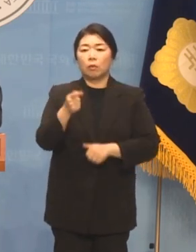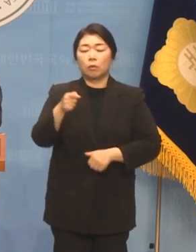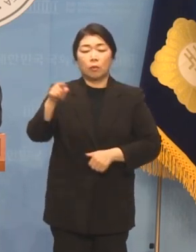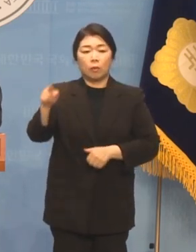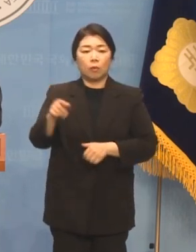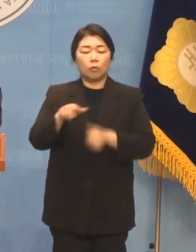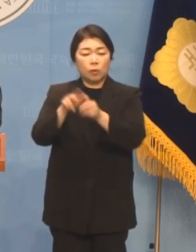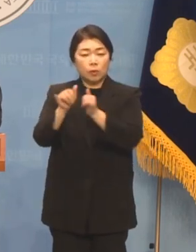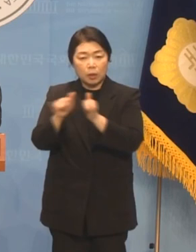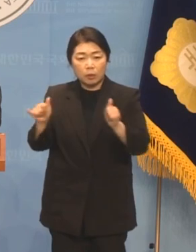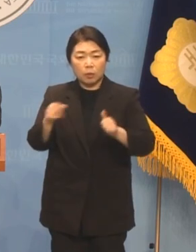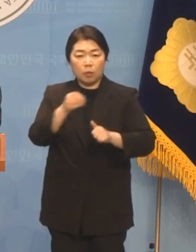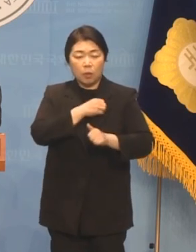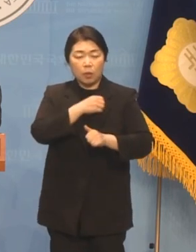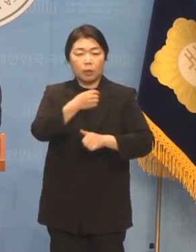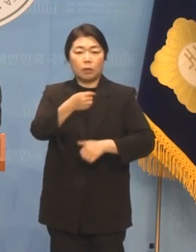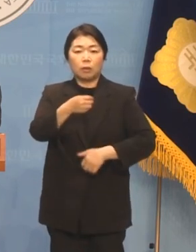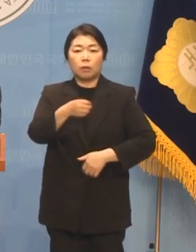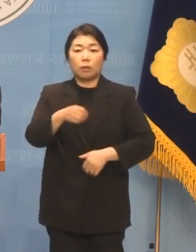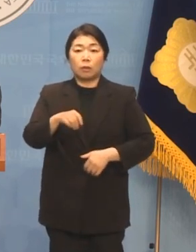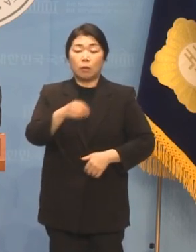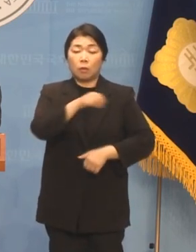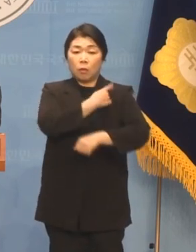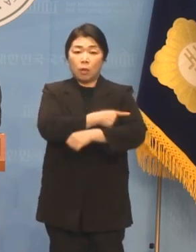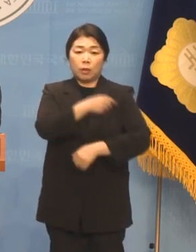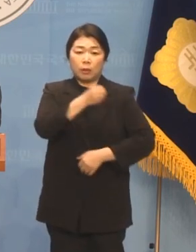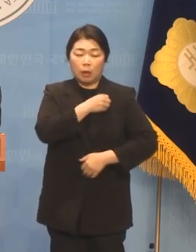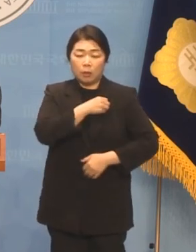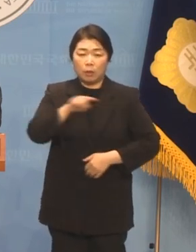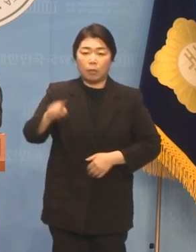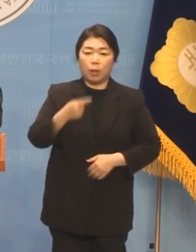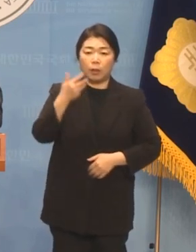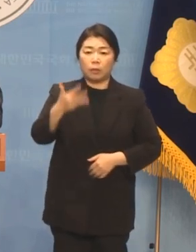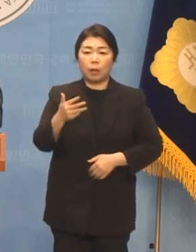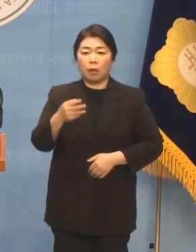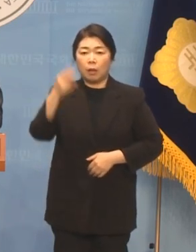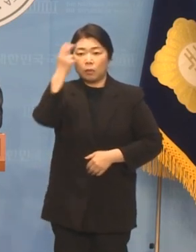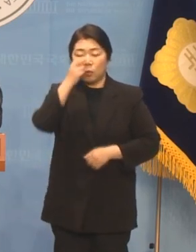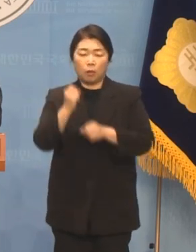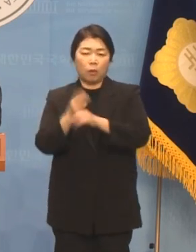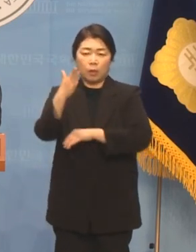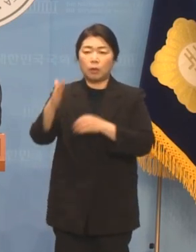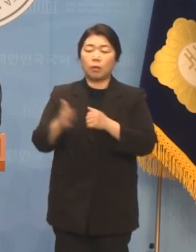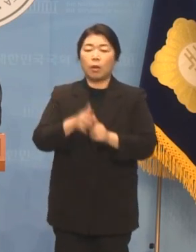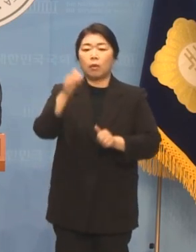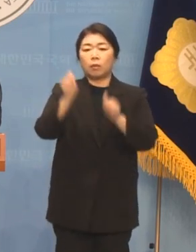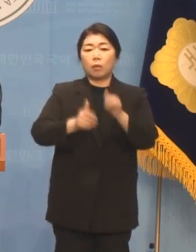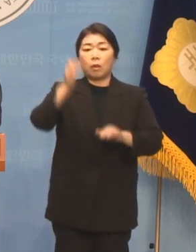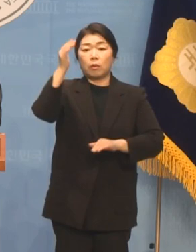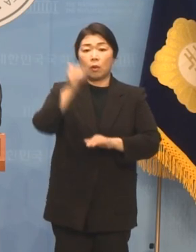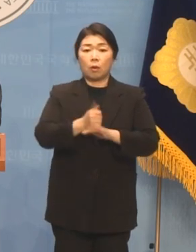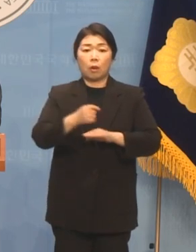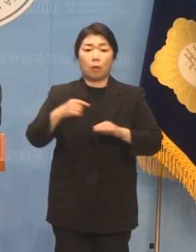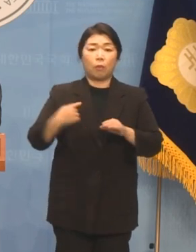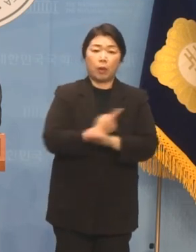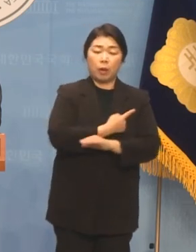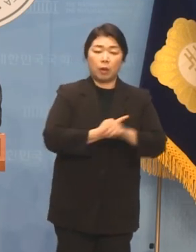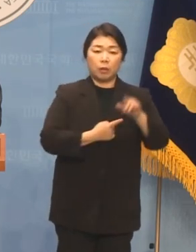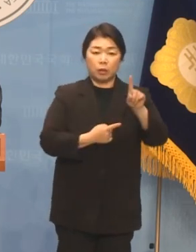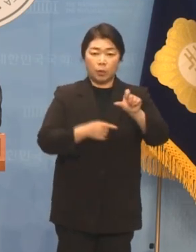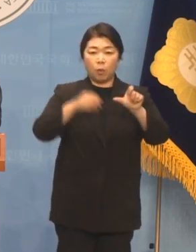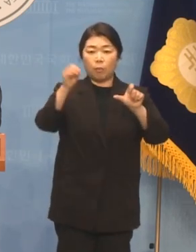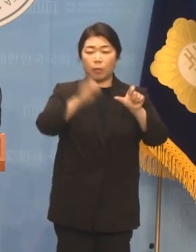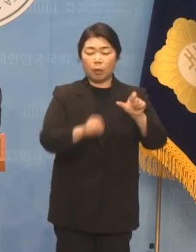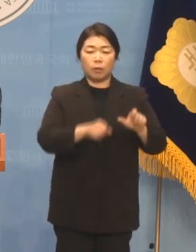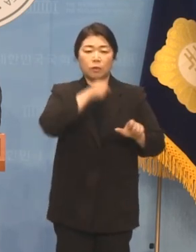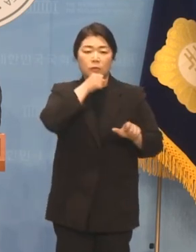권리당원 108명을 과다 조회했다는 이유로 경선 결과 외 15% 감상